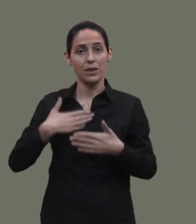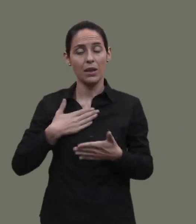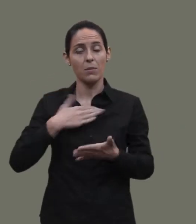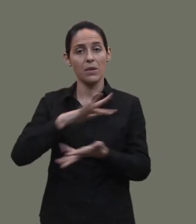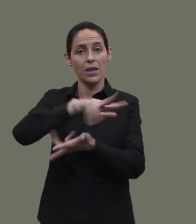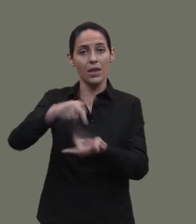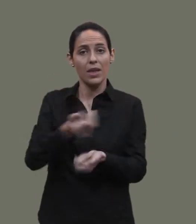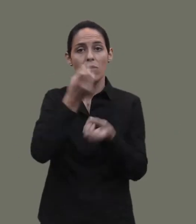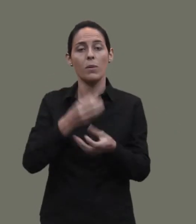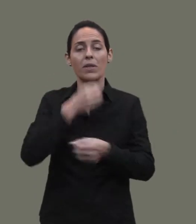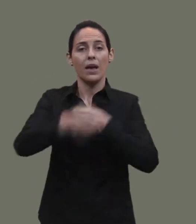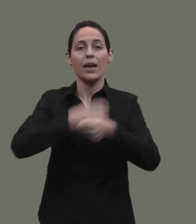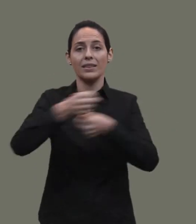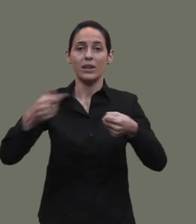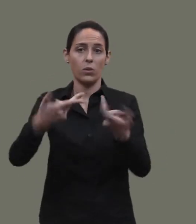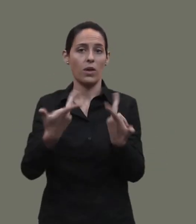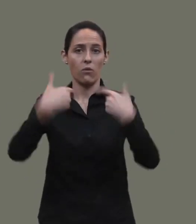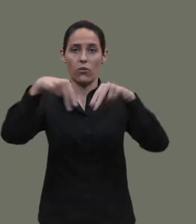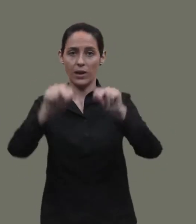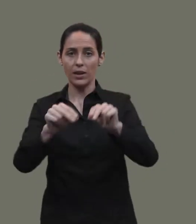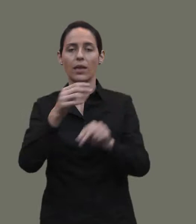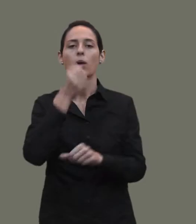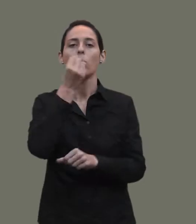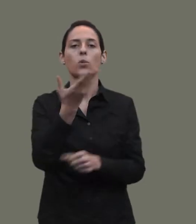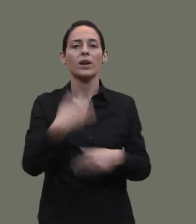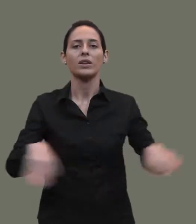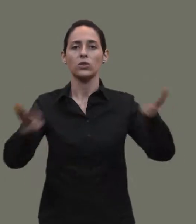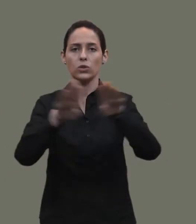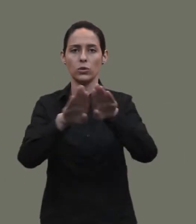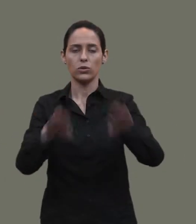informativos de Sasturias Televisión Buenas noches